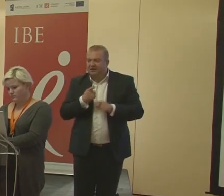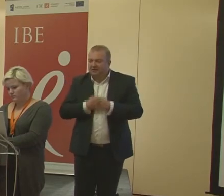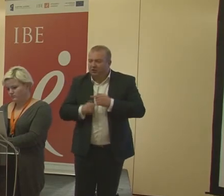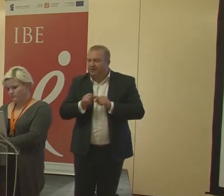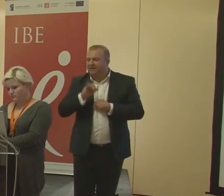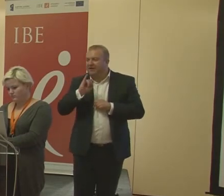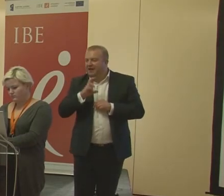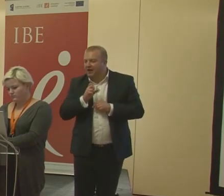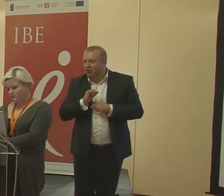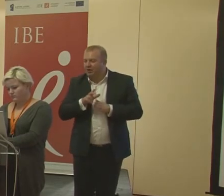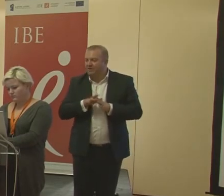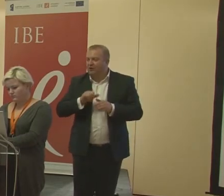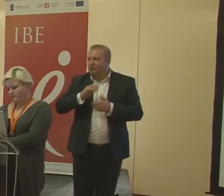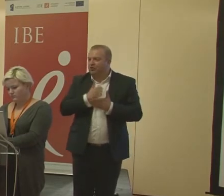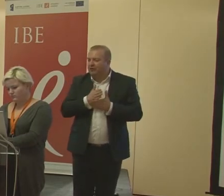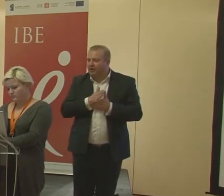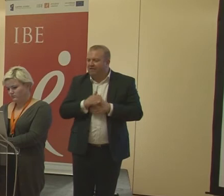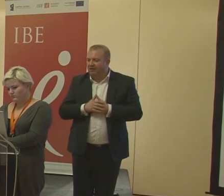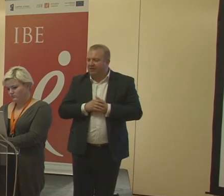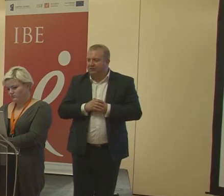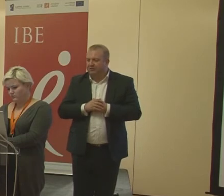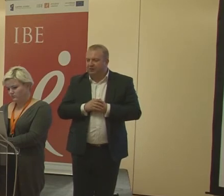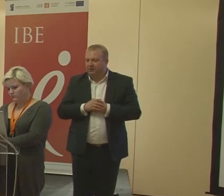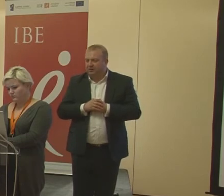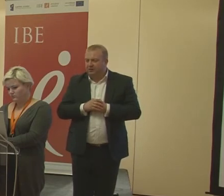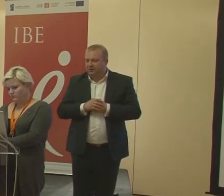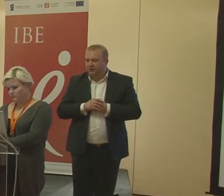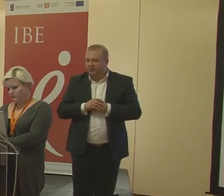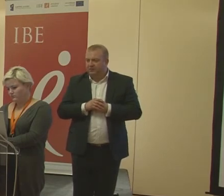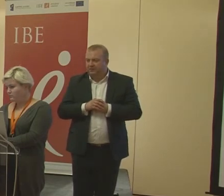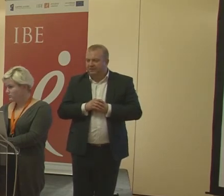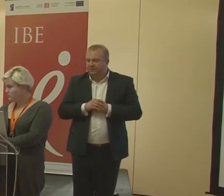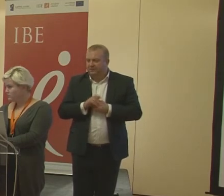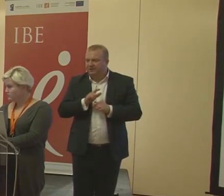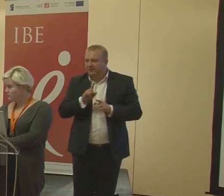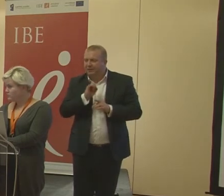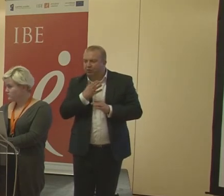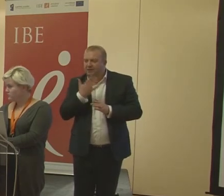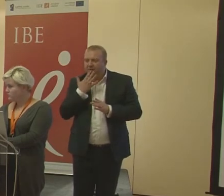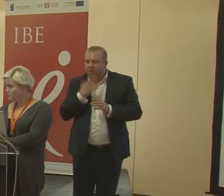intelektualnie w stopniu umiarkowanym, z niepełnosprawnością ruchową, z zaburzeniami mowy.